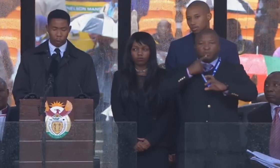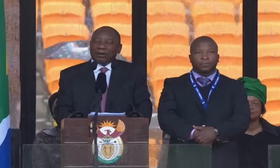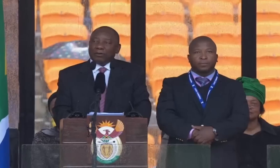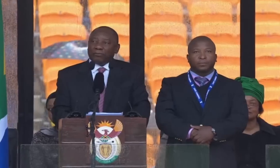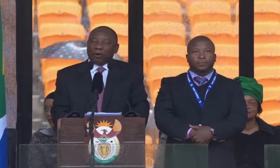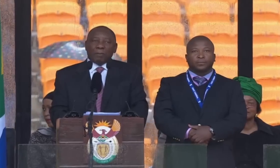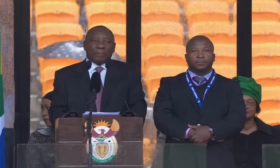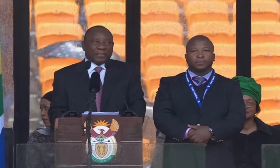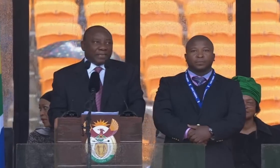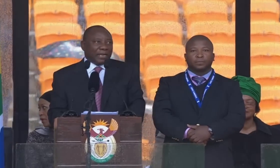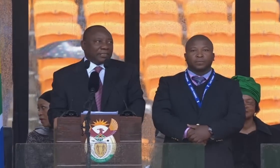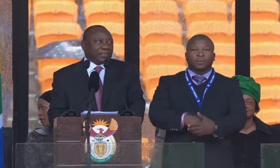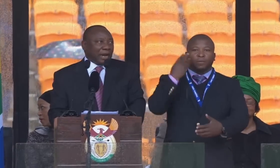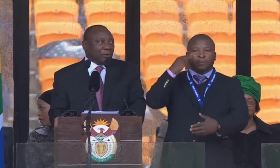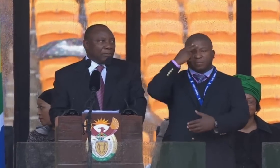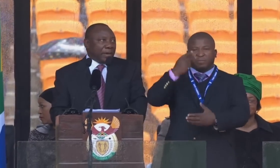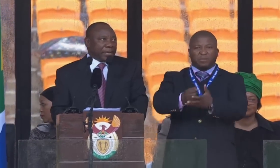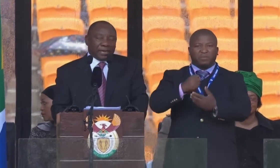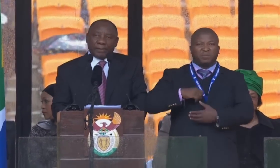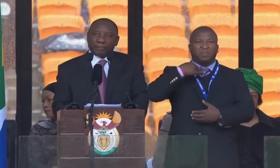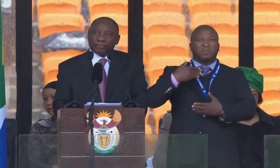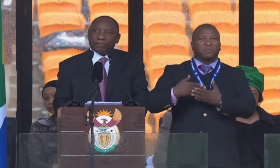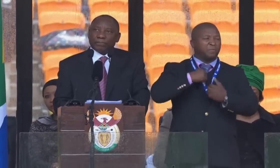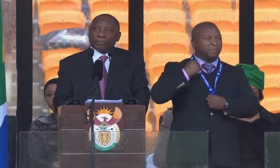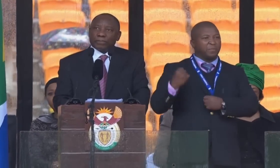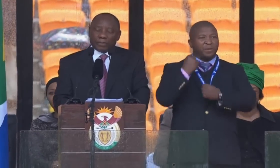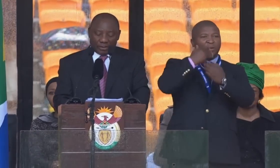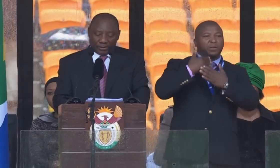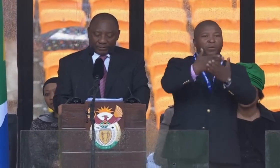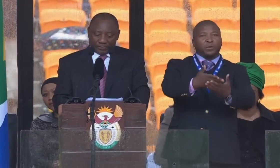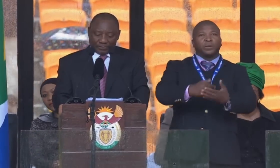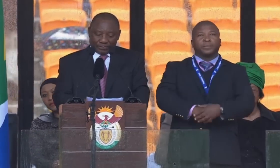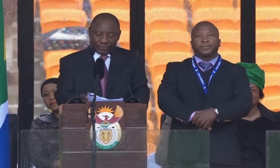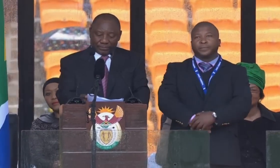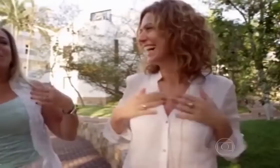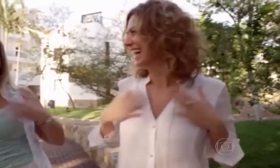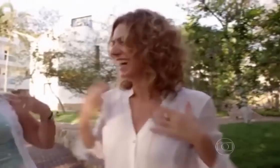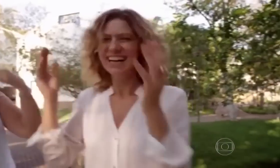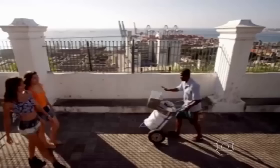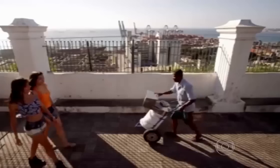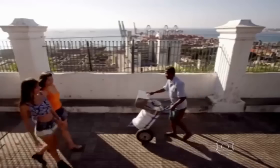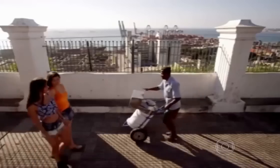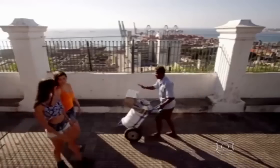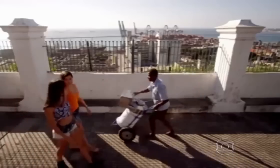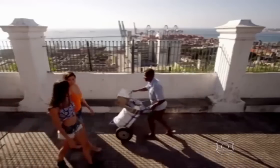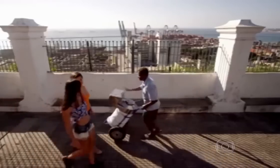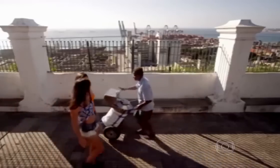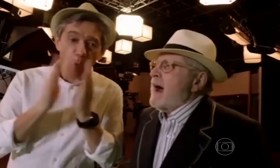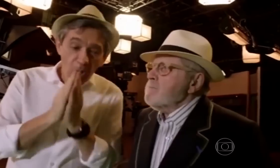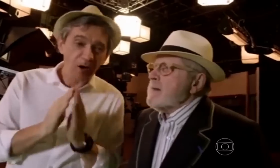o futuro já começou O futuro é essa estrada que começa no presente Começou